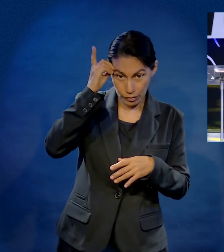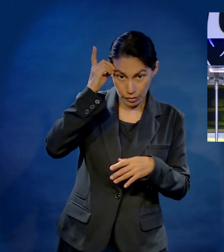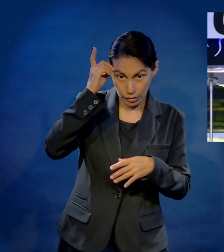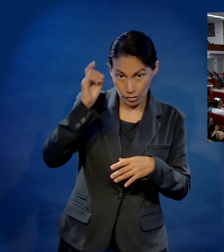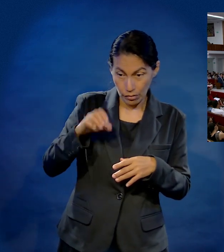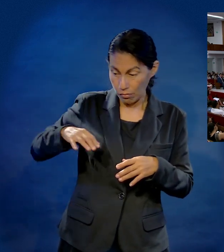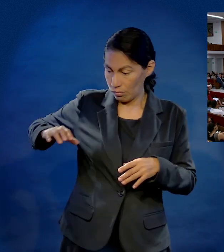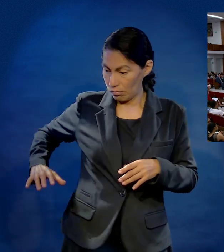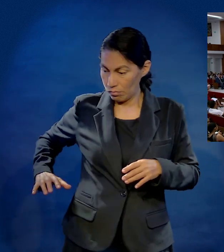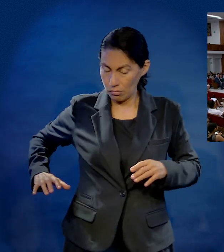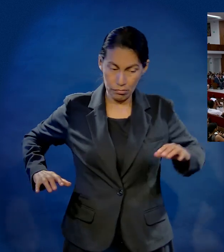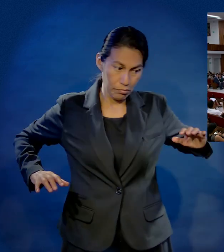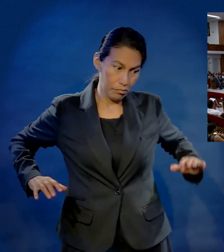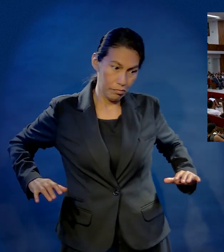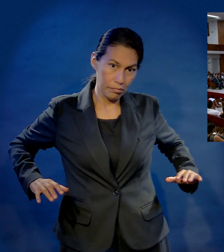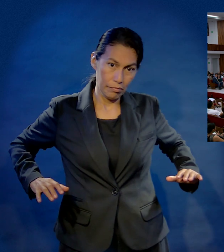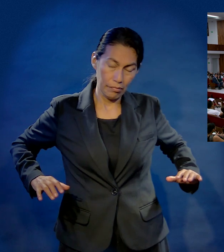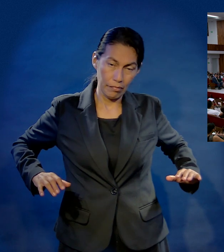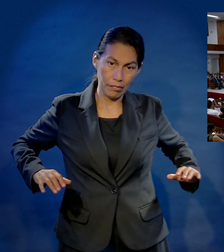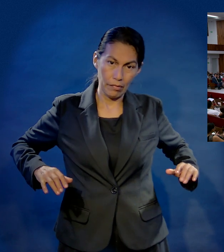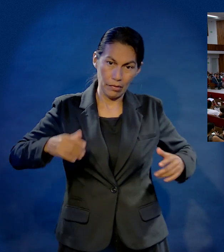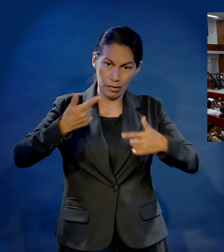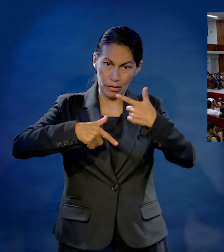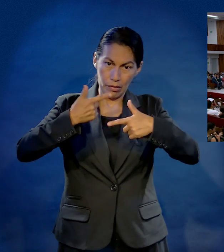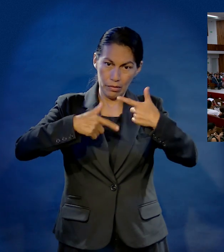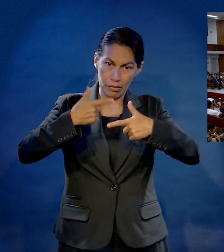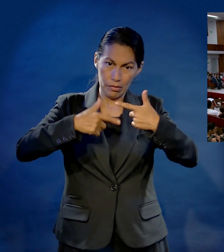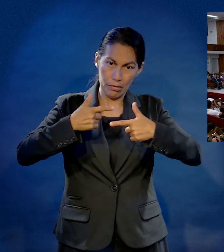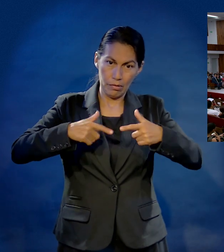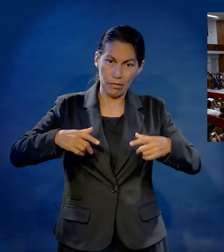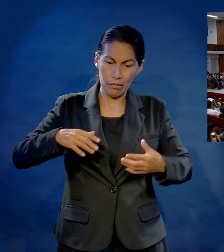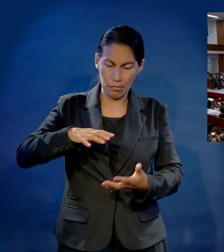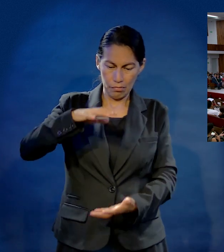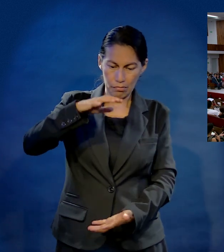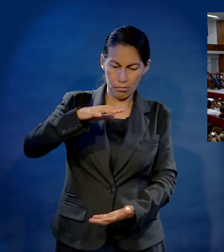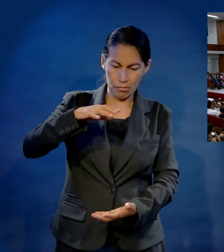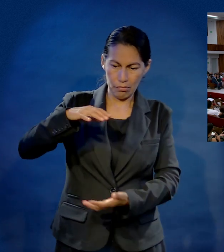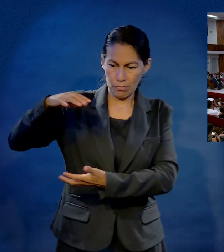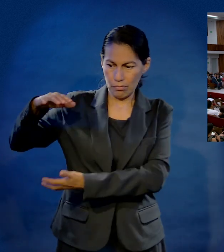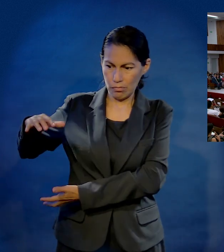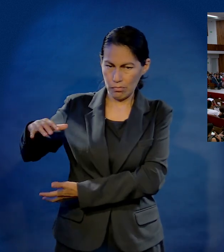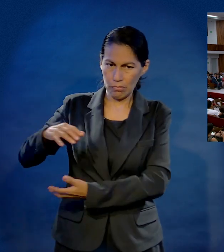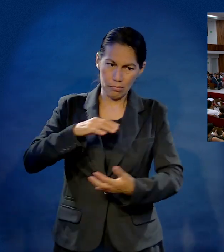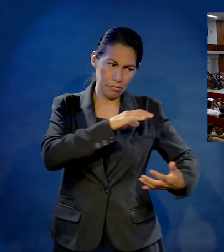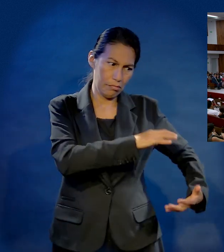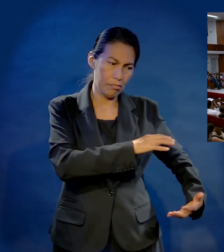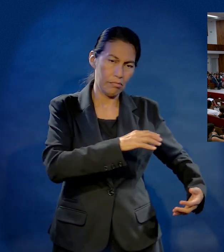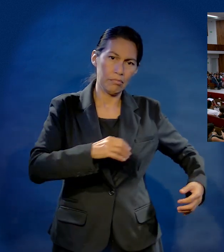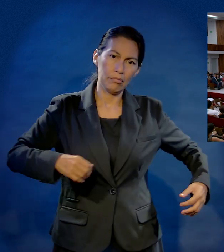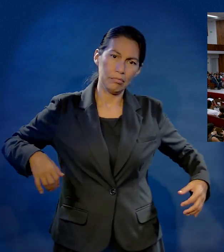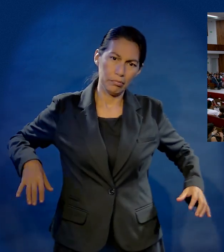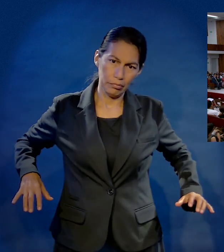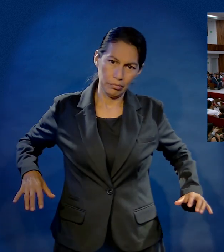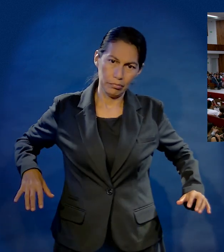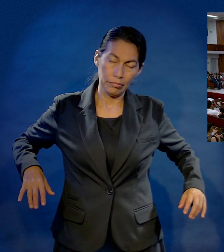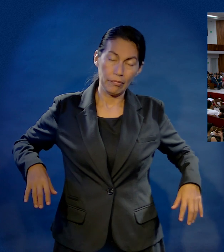basura, que llevan tapitas a los lados, se los ponen para que no se asusten con los carros. Se llaman caballos lecheros, así les dicen allá.